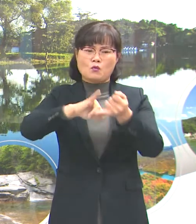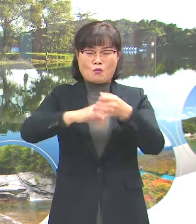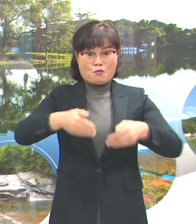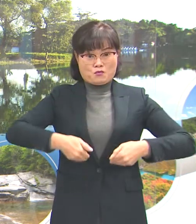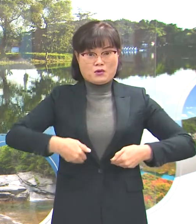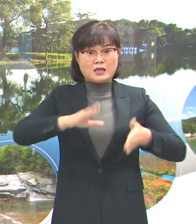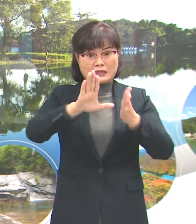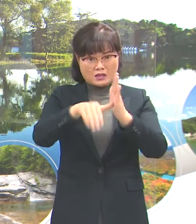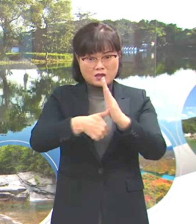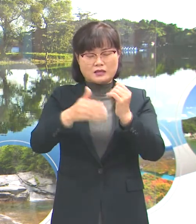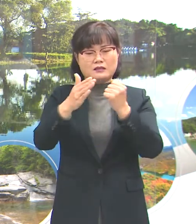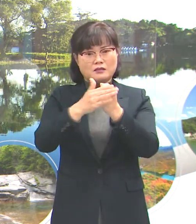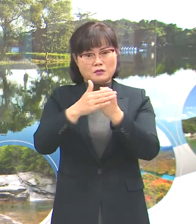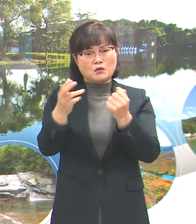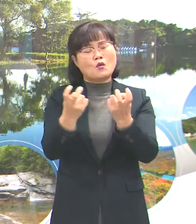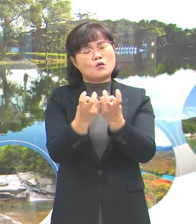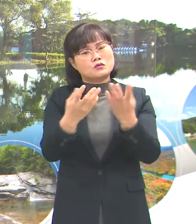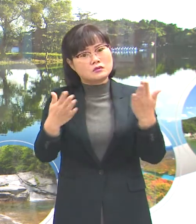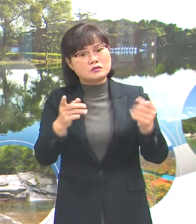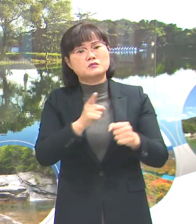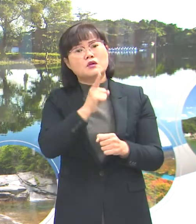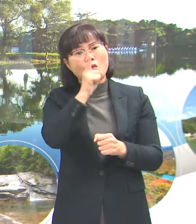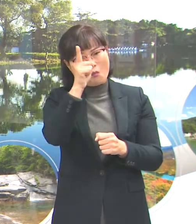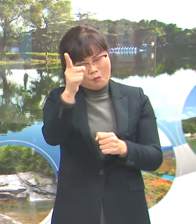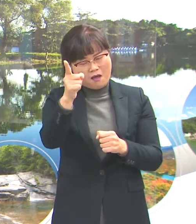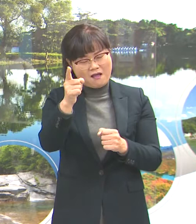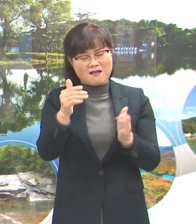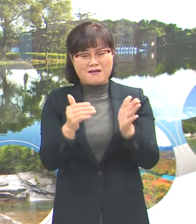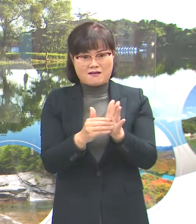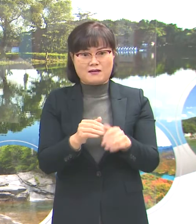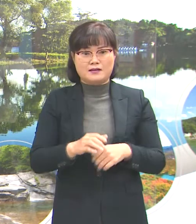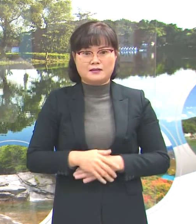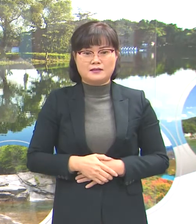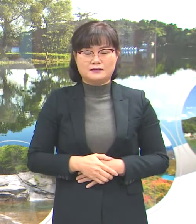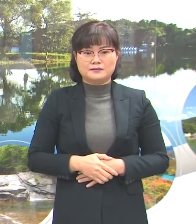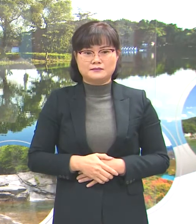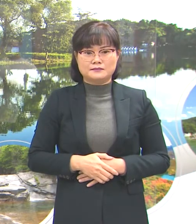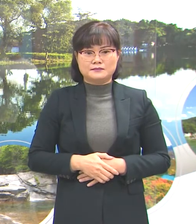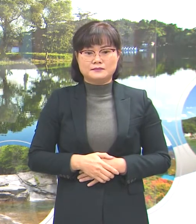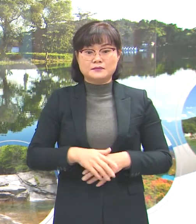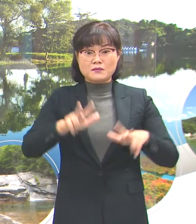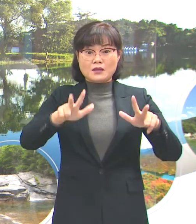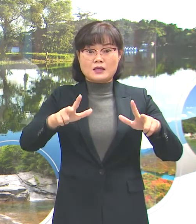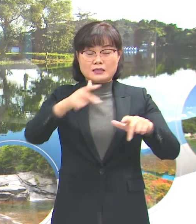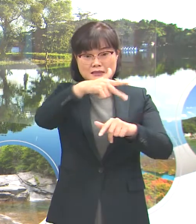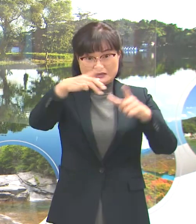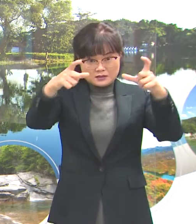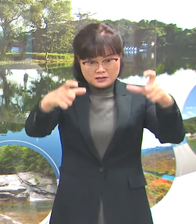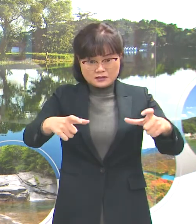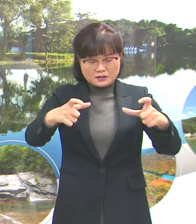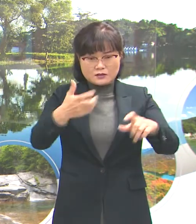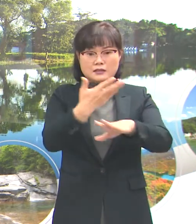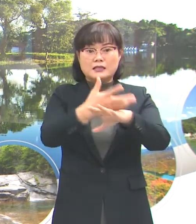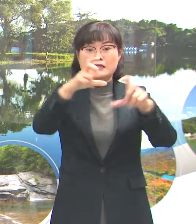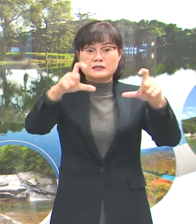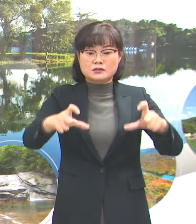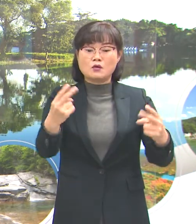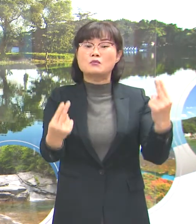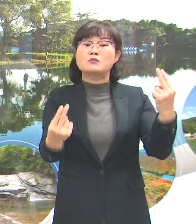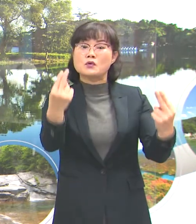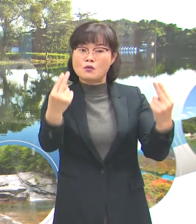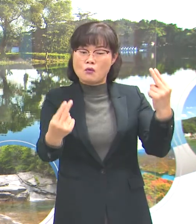불가피한 고발 조치였습니다. 이제 우리 지역은 타지역보다